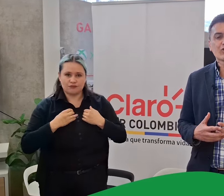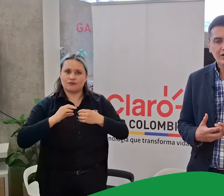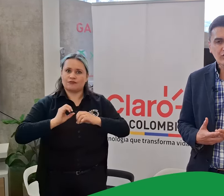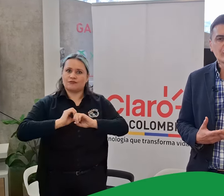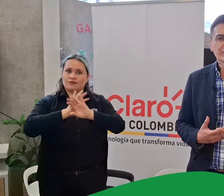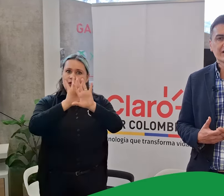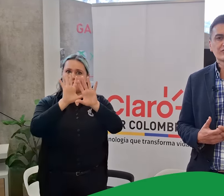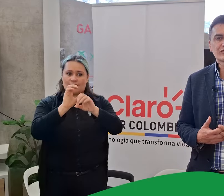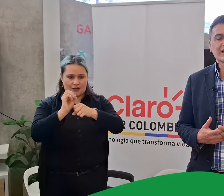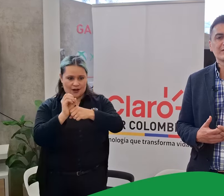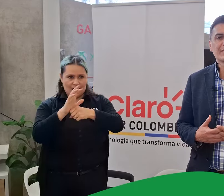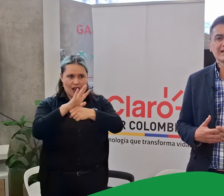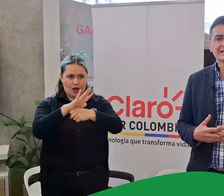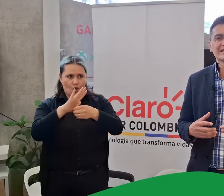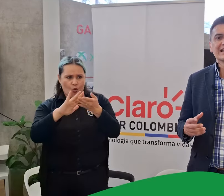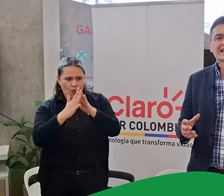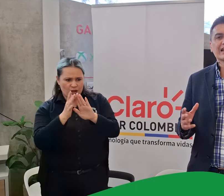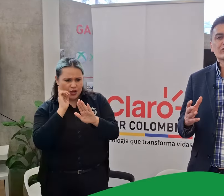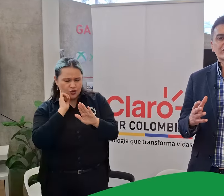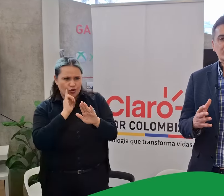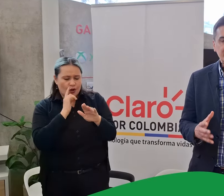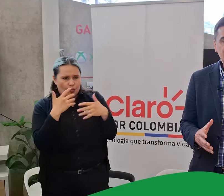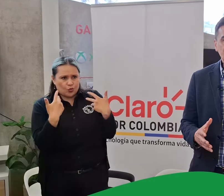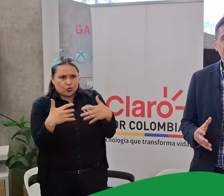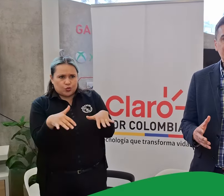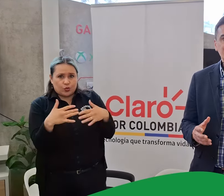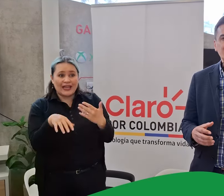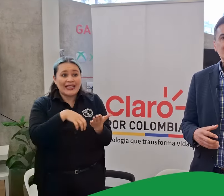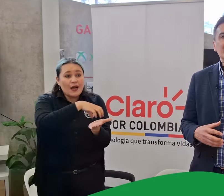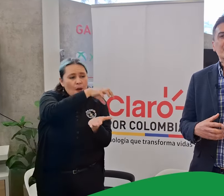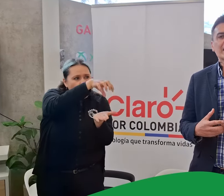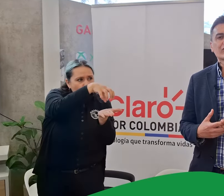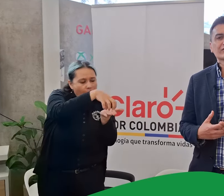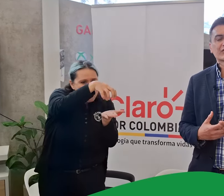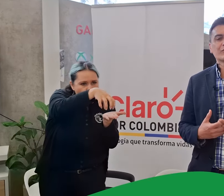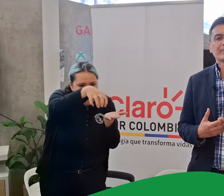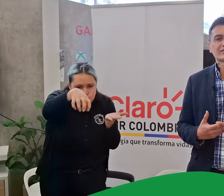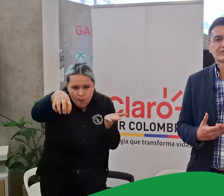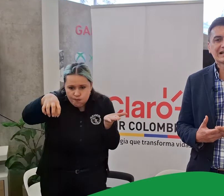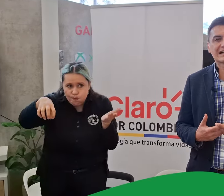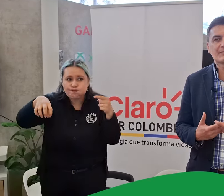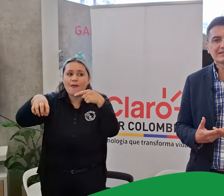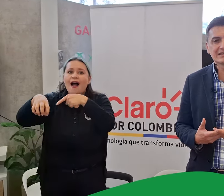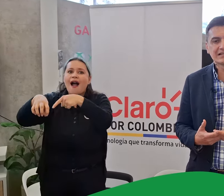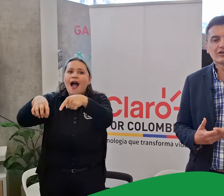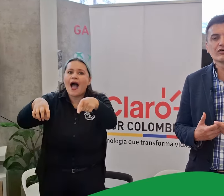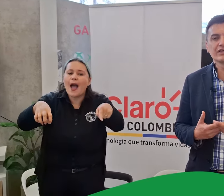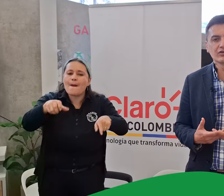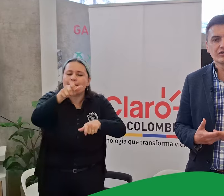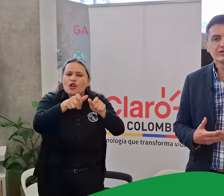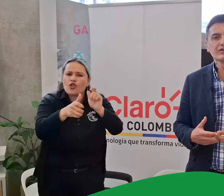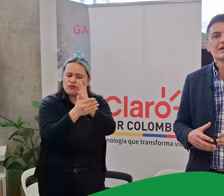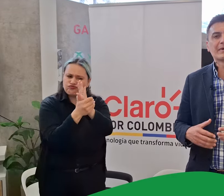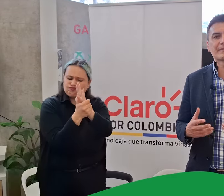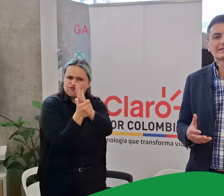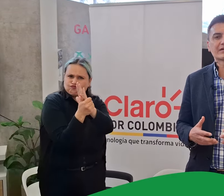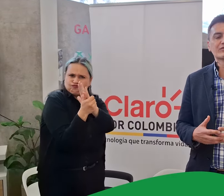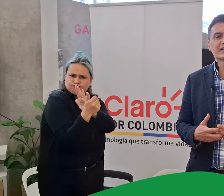a toda la comunidad sorda del país. Que nuestros centros de atención van a contar con personal capacitado y idóneo para prestar un